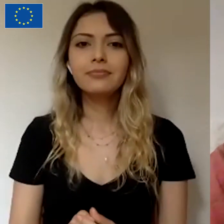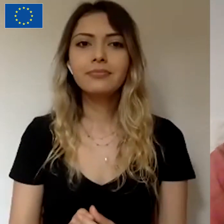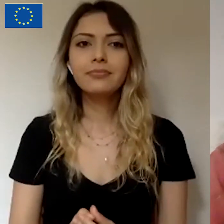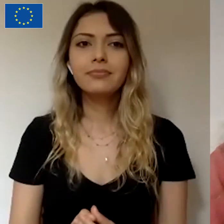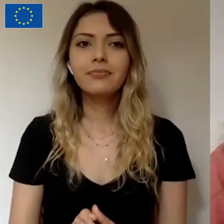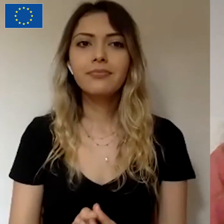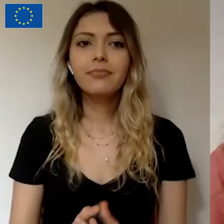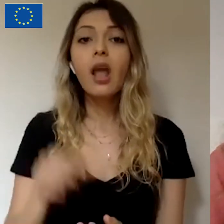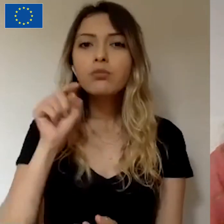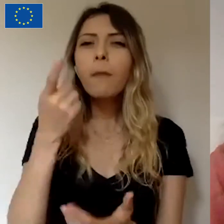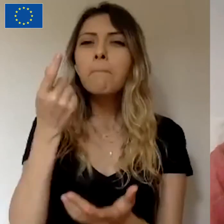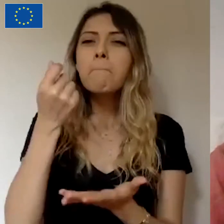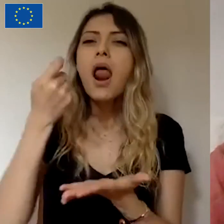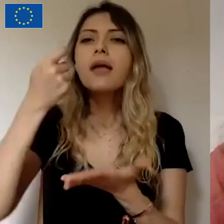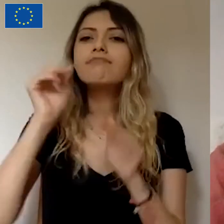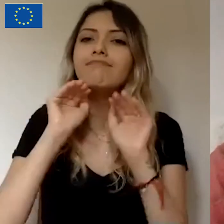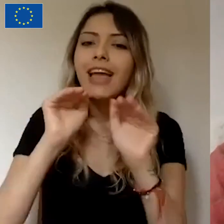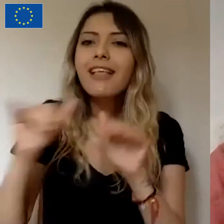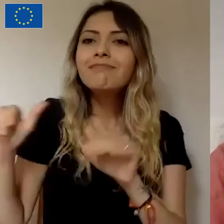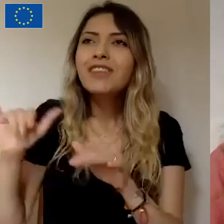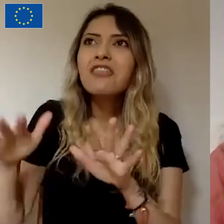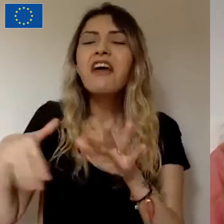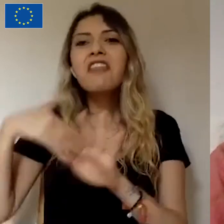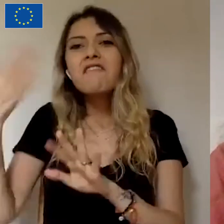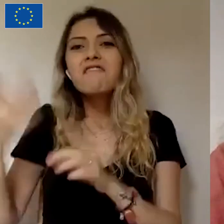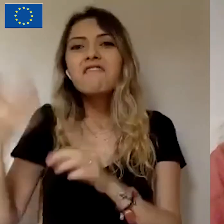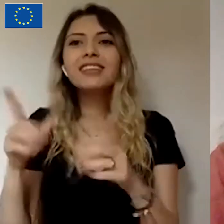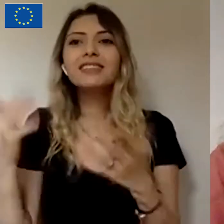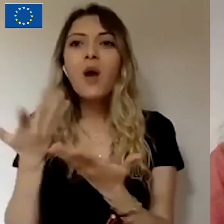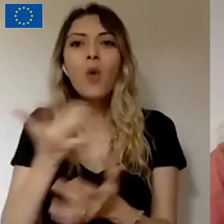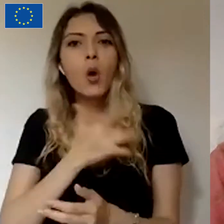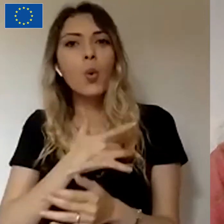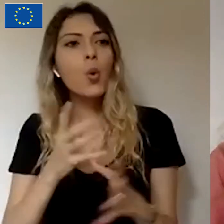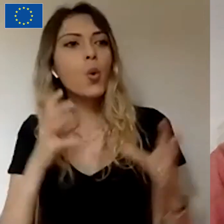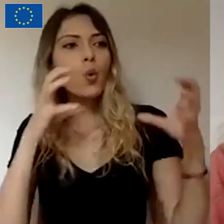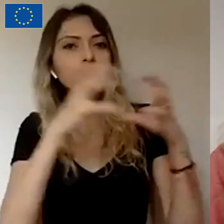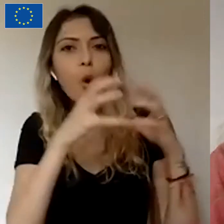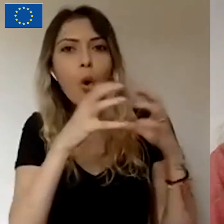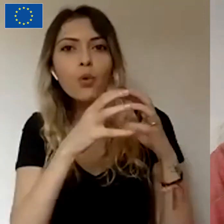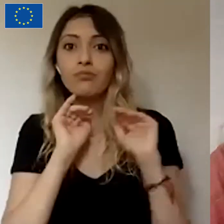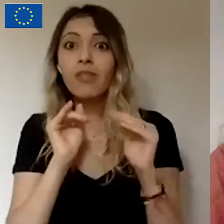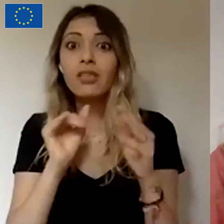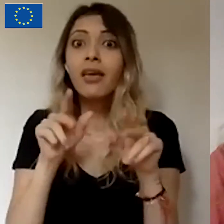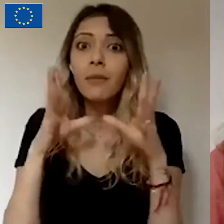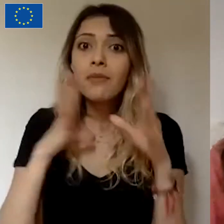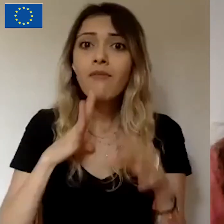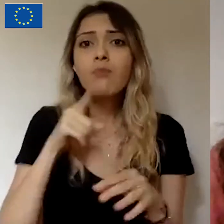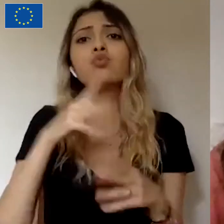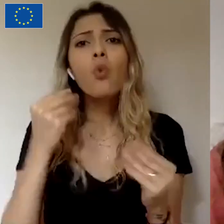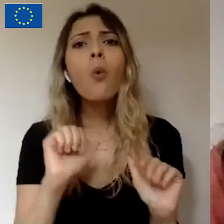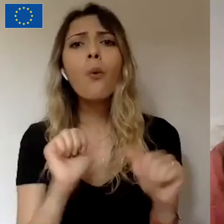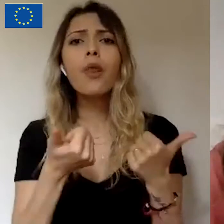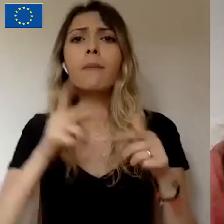Bu maddi desteğin yanı sıra bu manevi desteği de yatsımamak gerekiyor diye düşünüyorum. Proje açmak,